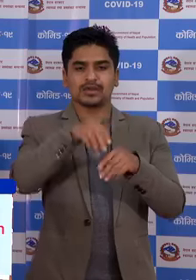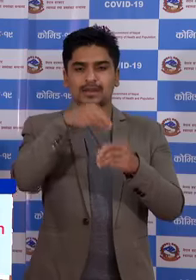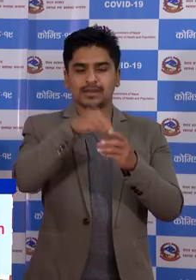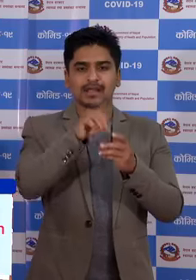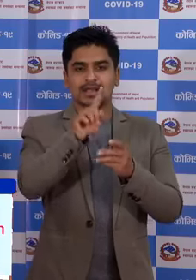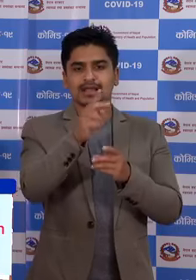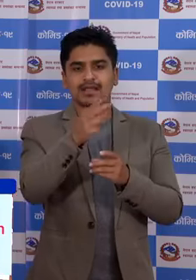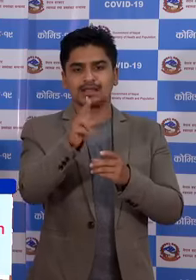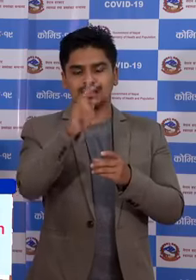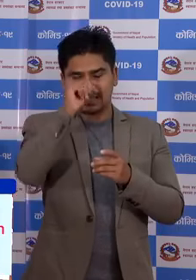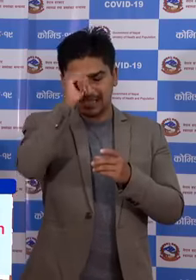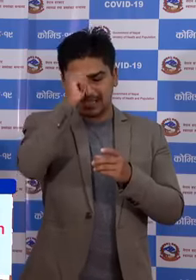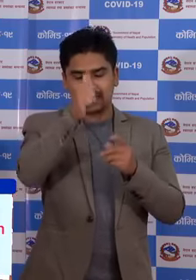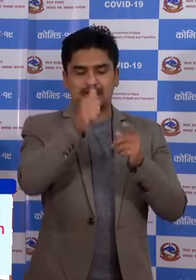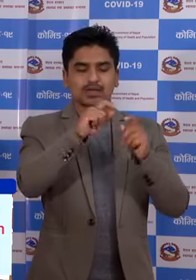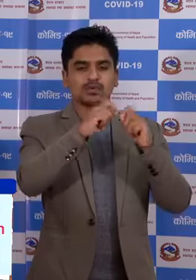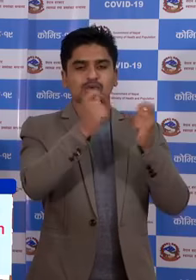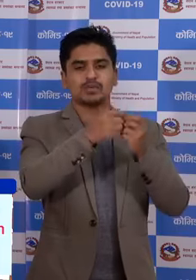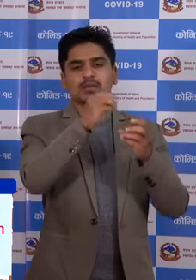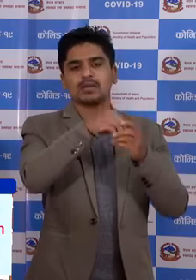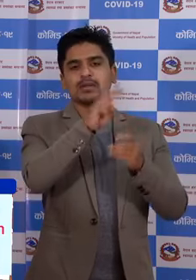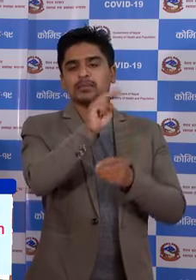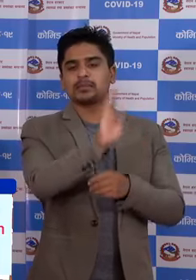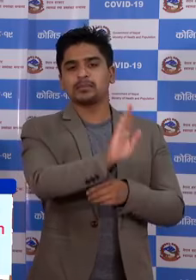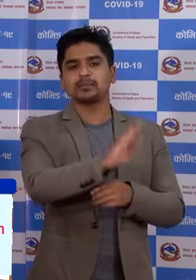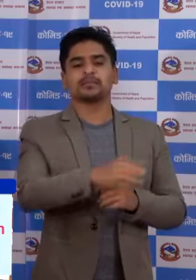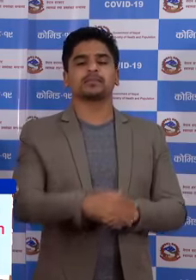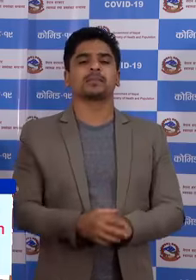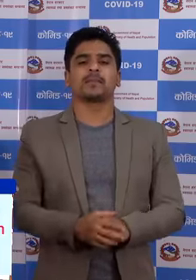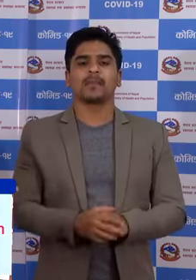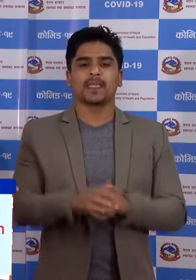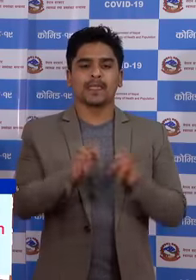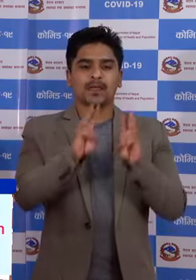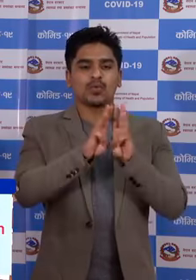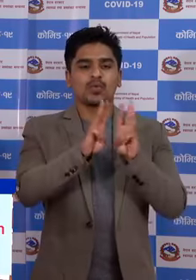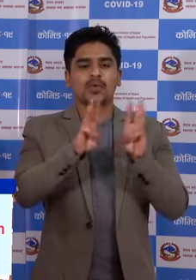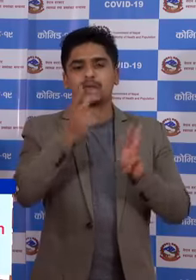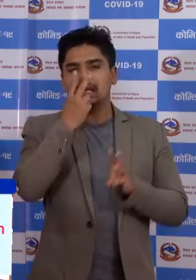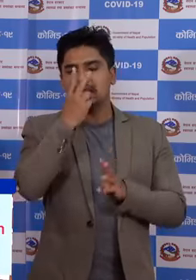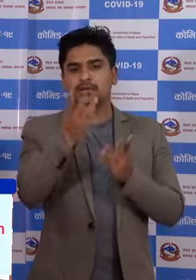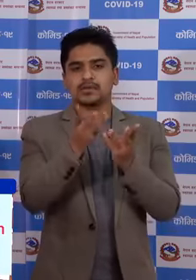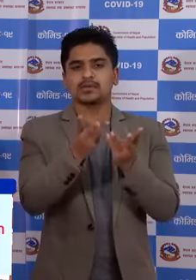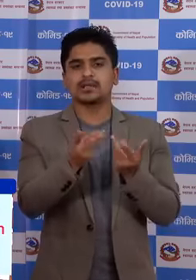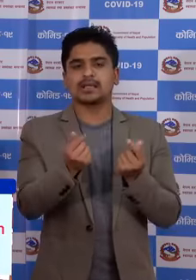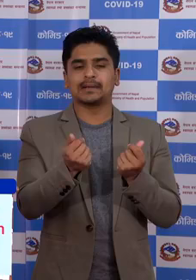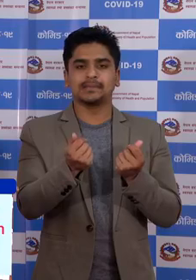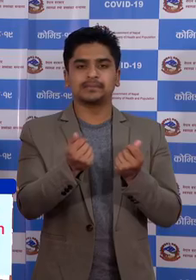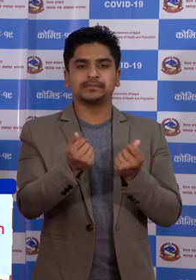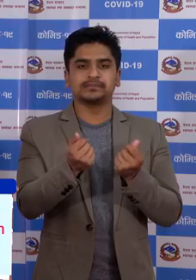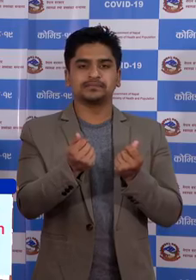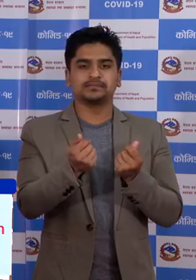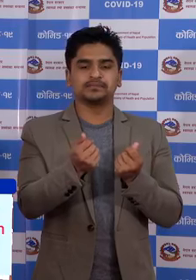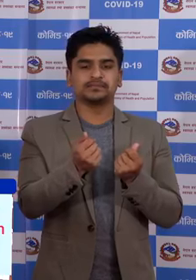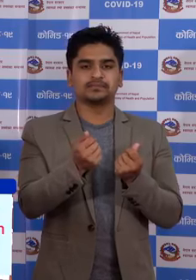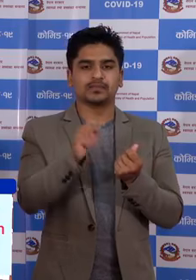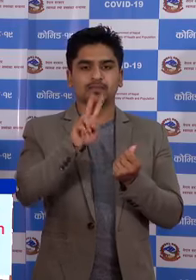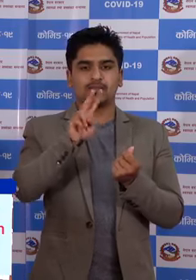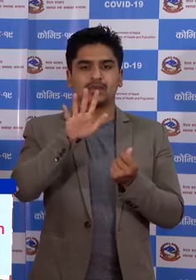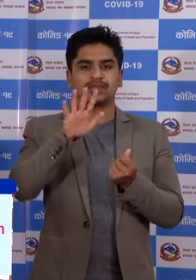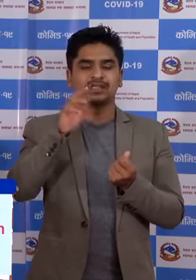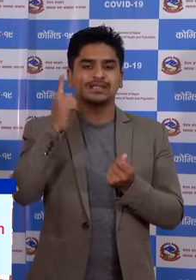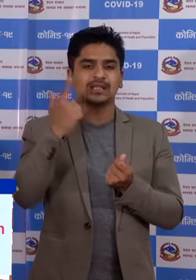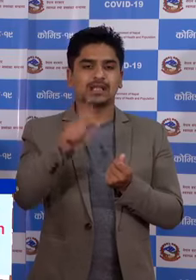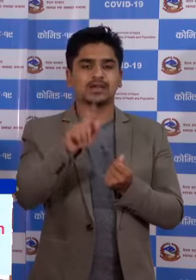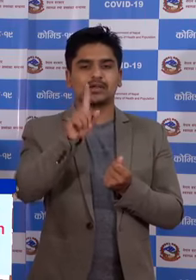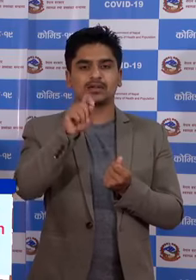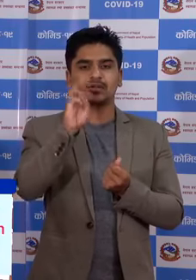एक जना रोड जोन मा पर्नुबाएको छा वेबसाइट हेरनेको संख्या 25,100